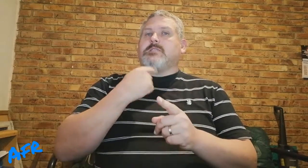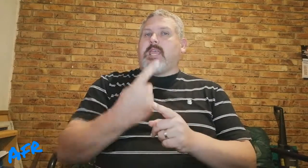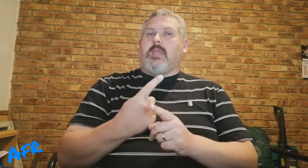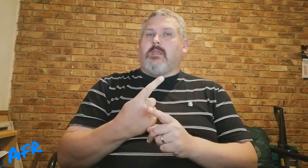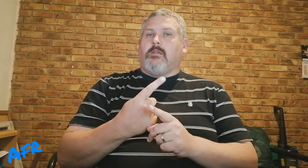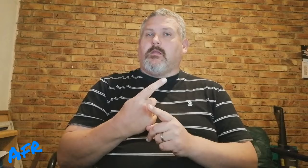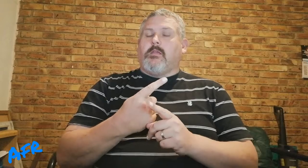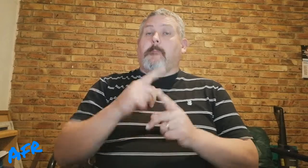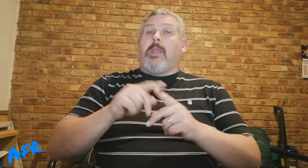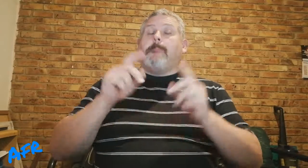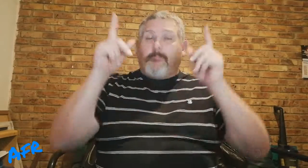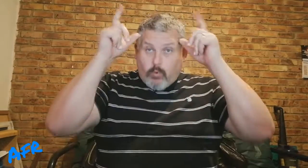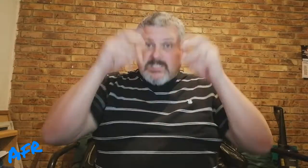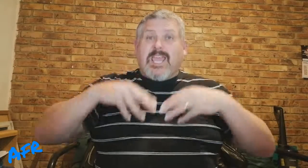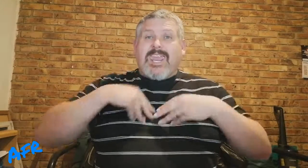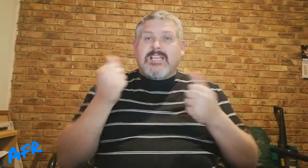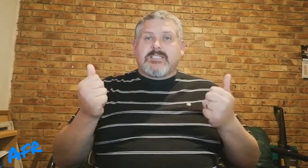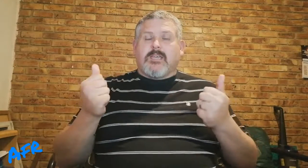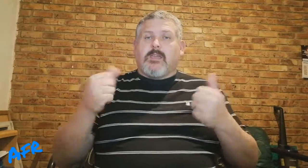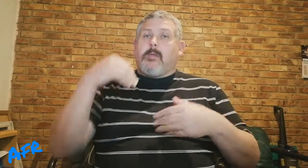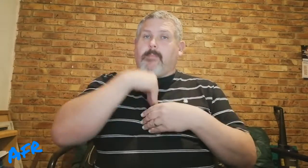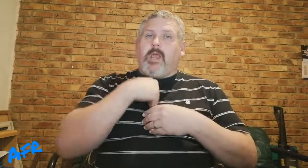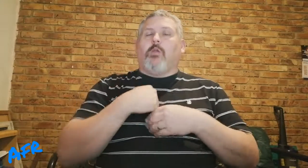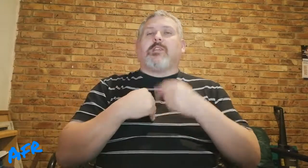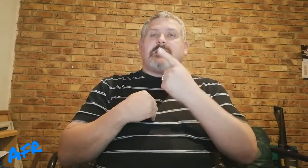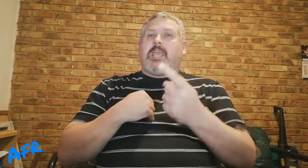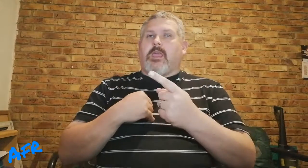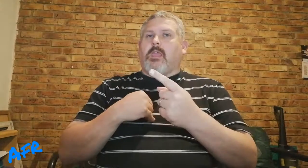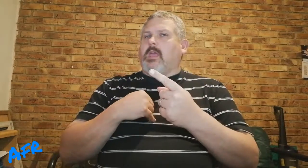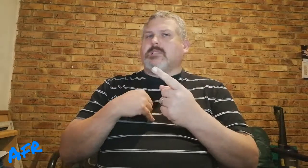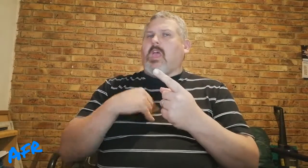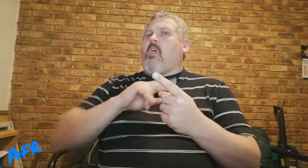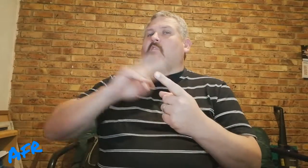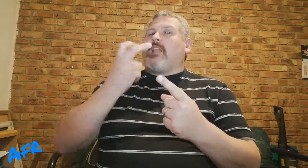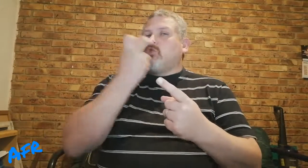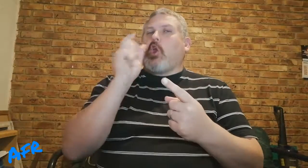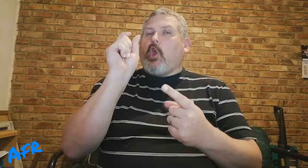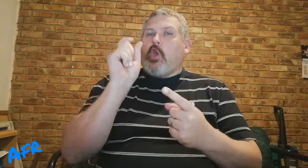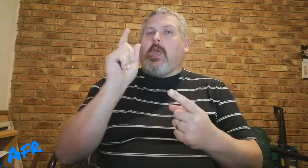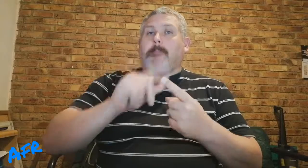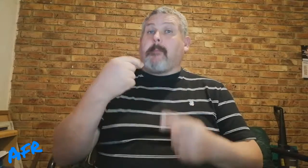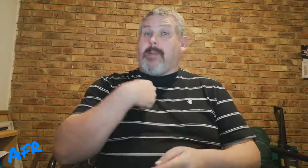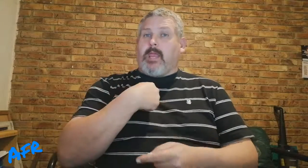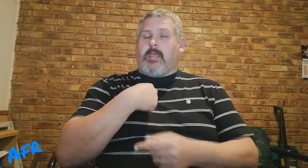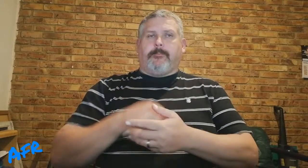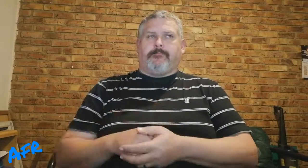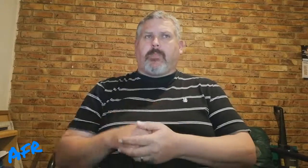sê met die bose geeste binnen om het sê is, wat soek jy met my,